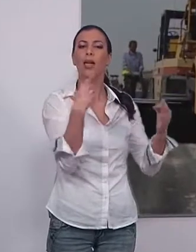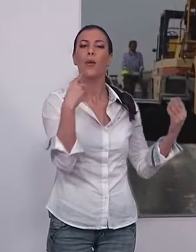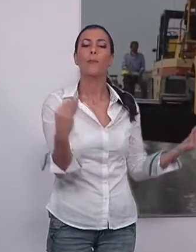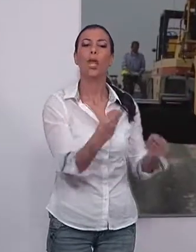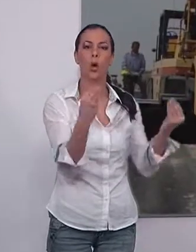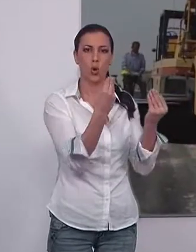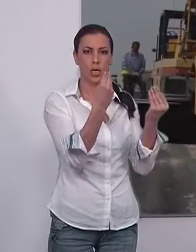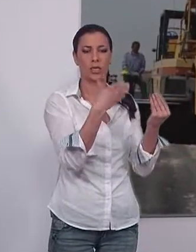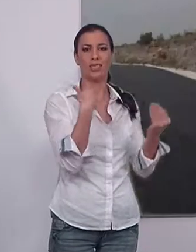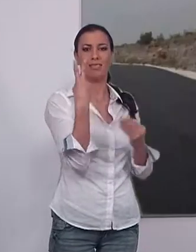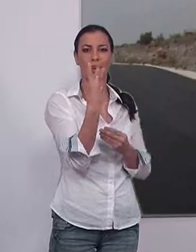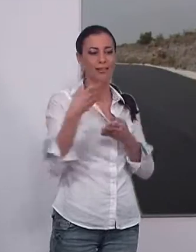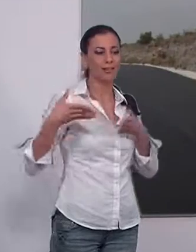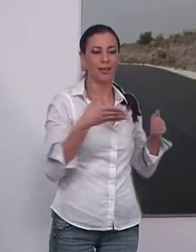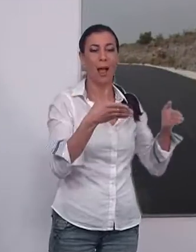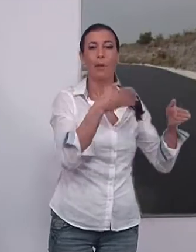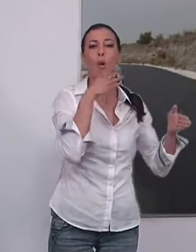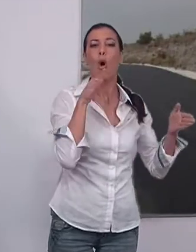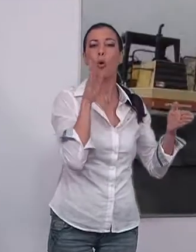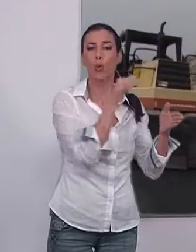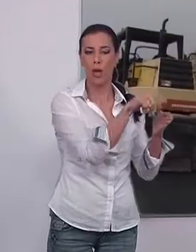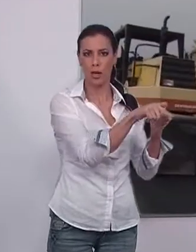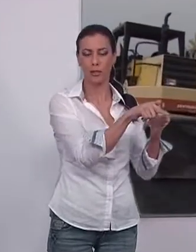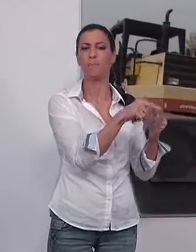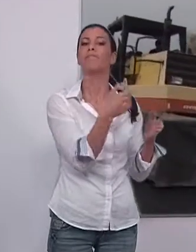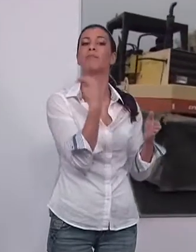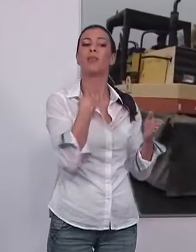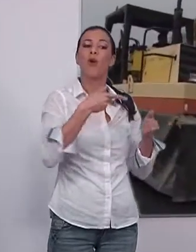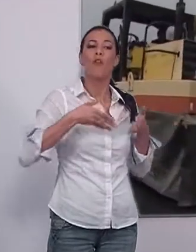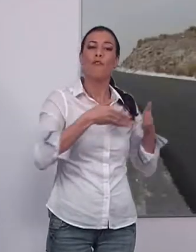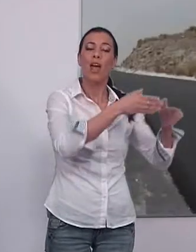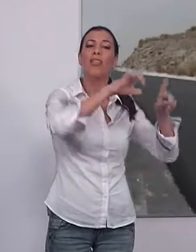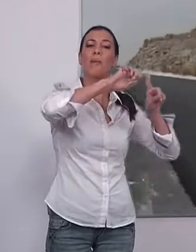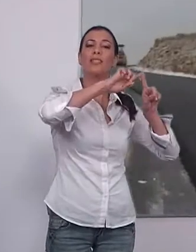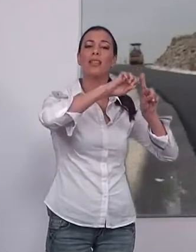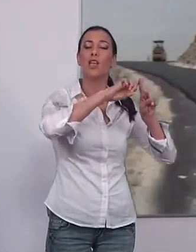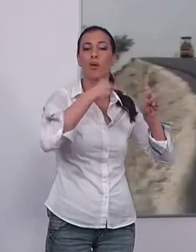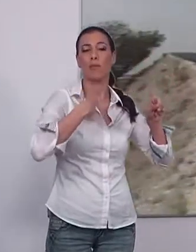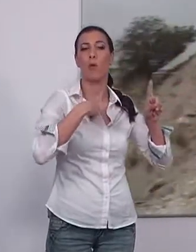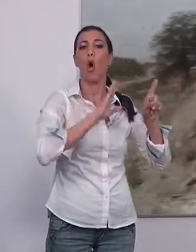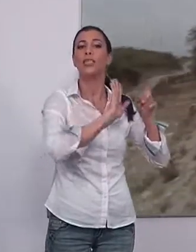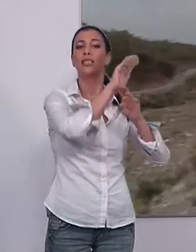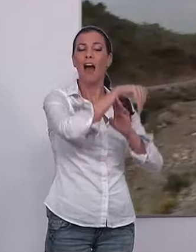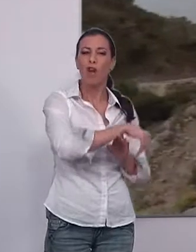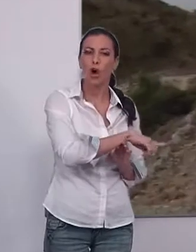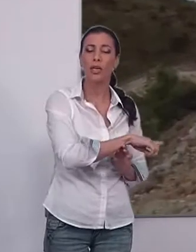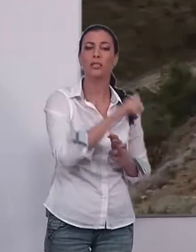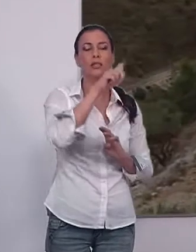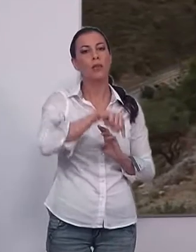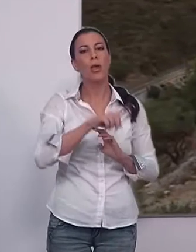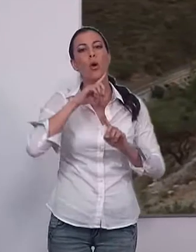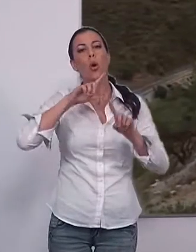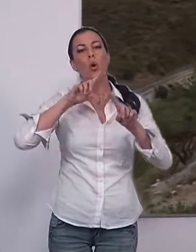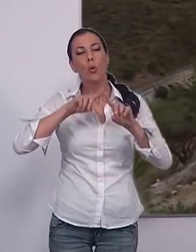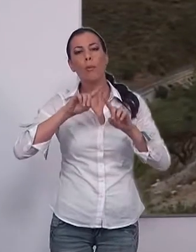en la mejora de tres caminos rurales. Se trata de las vías del cementerio de los Tablones, la cruz y